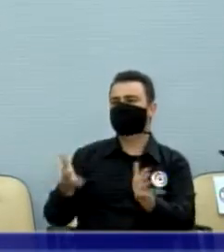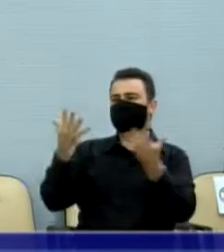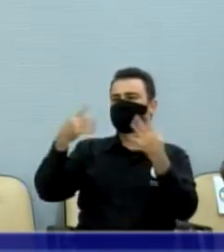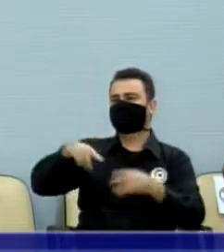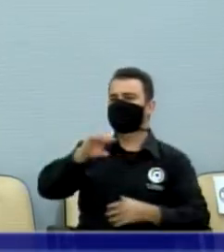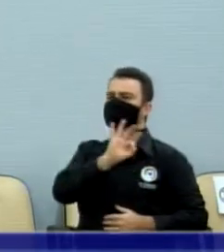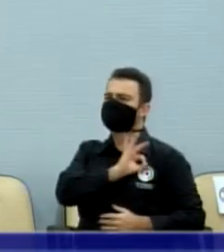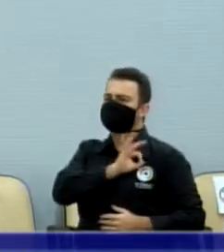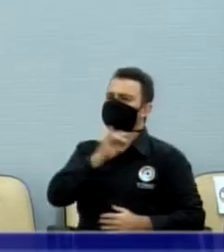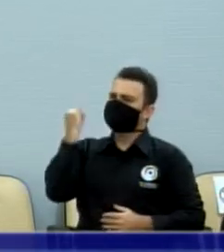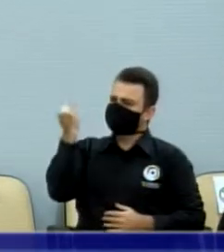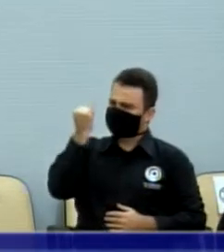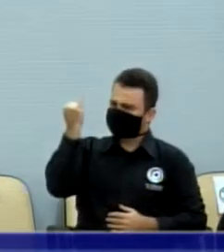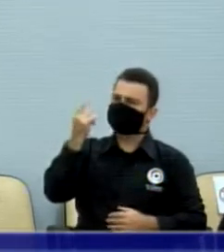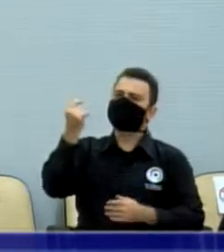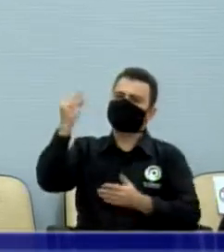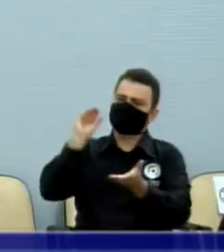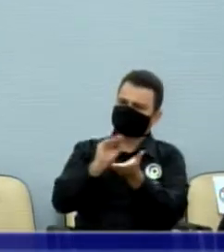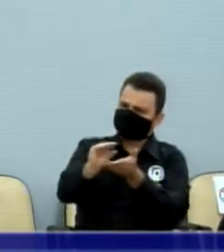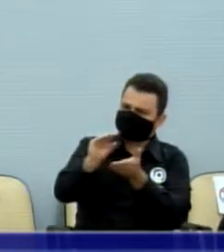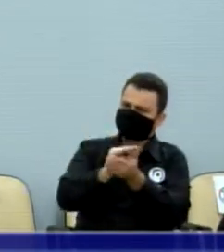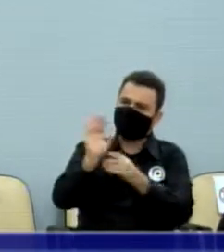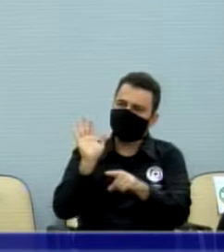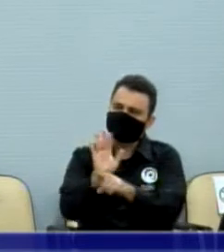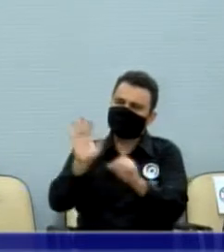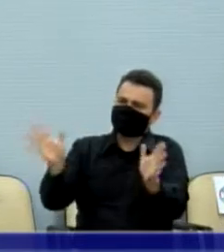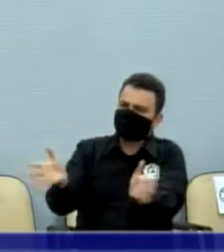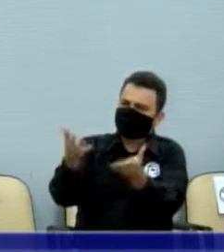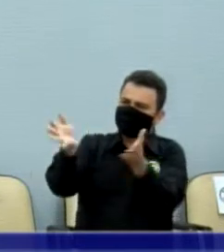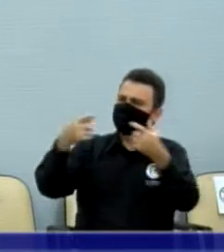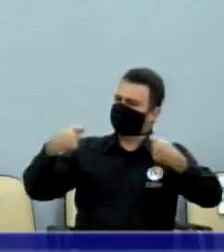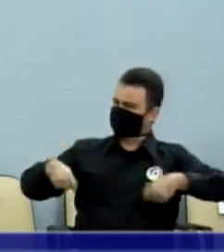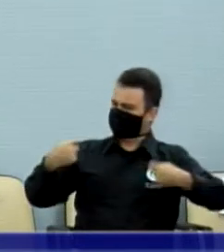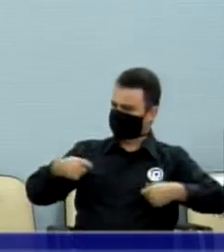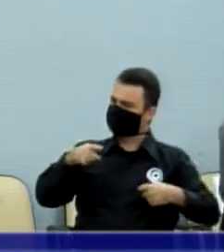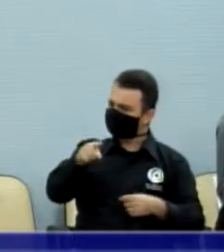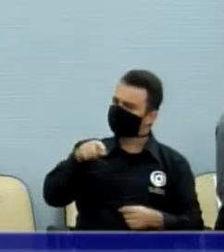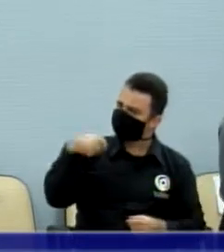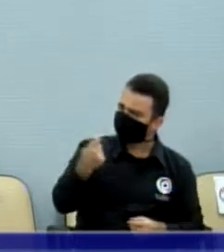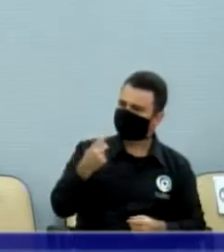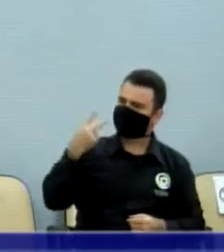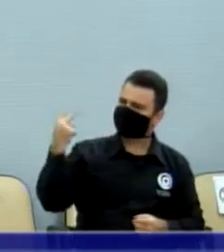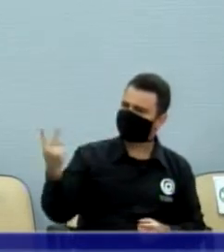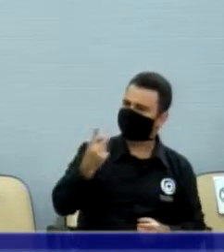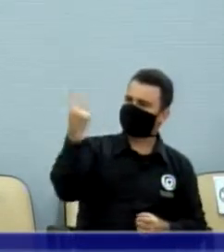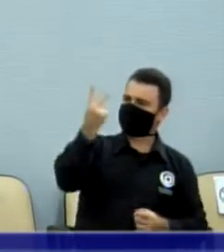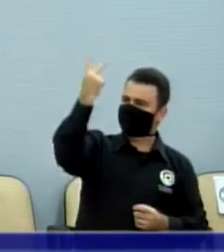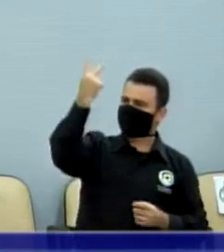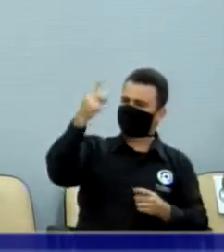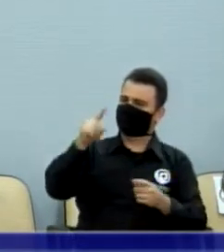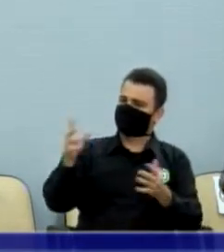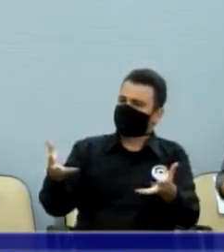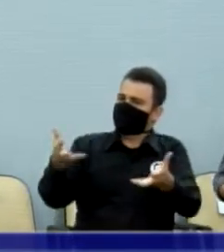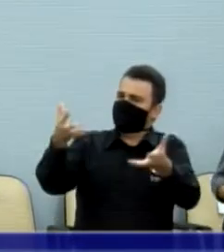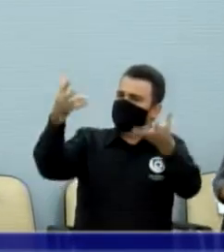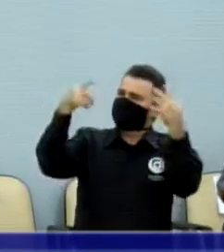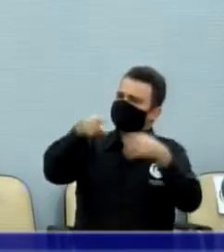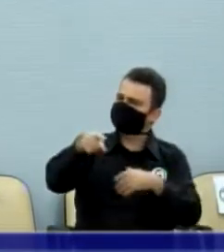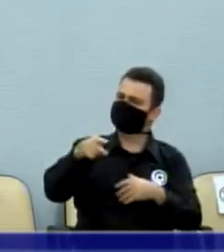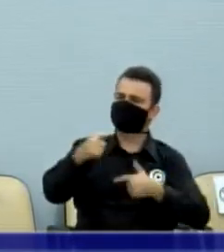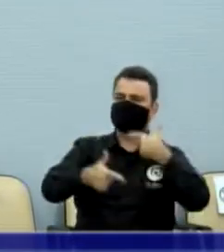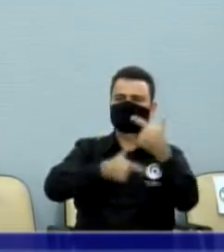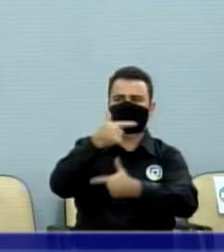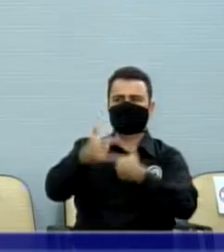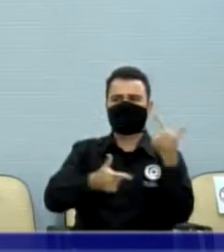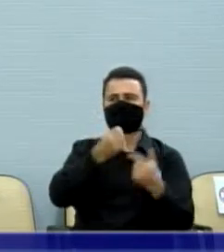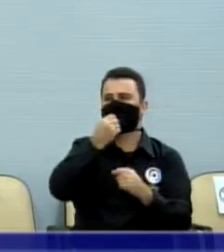mostrando a capacidade de investimento e cada dia mais Polícia Essa, que tem que ser valorizada e tem que ser cada vez mais engrandecida pelo trabalho